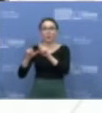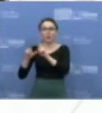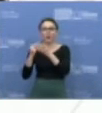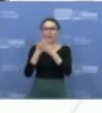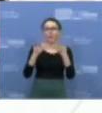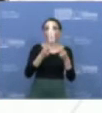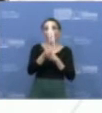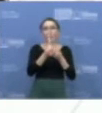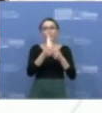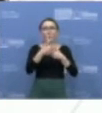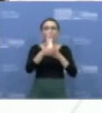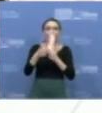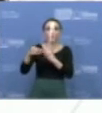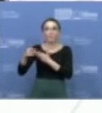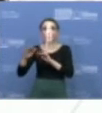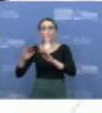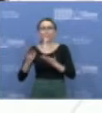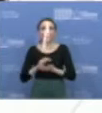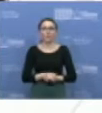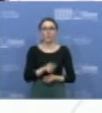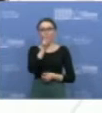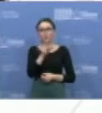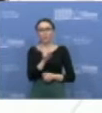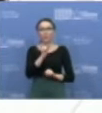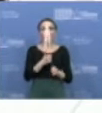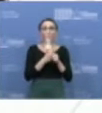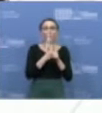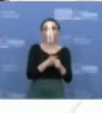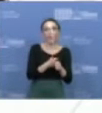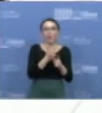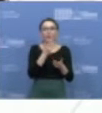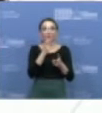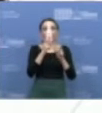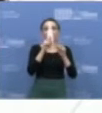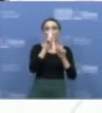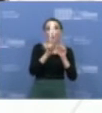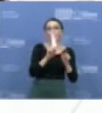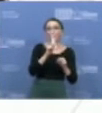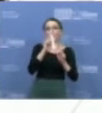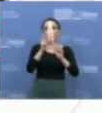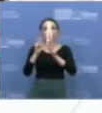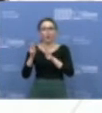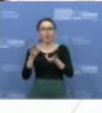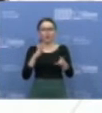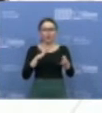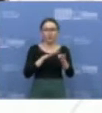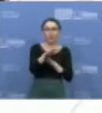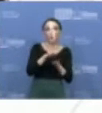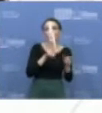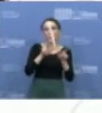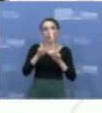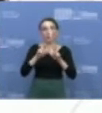bus užduočių valdymo mechanizmas, kur žmonės gali sekti, atsakinėti į klausimus, vykdyti šitas